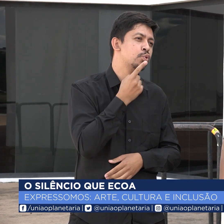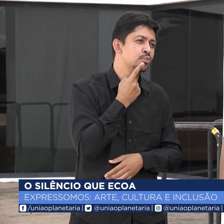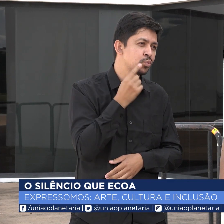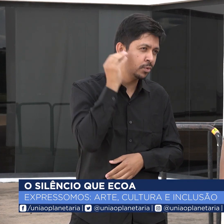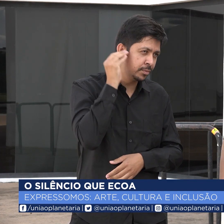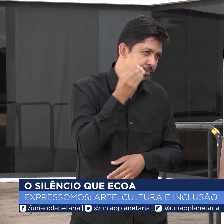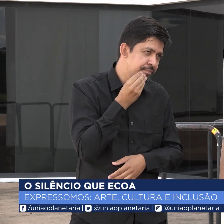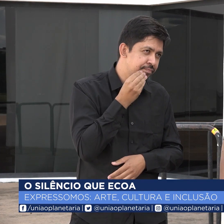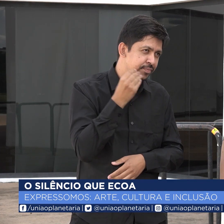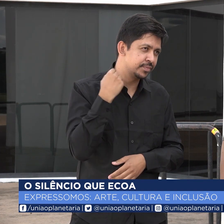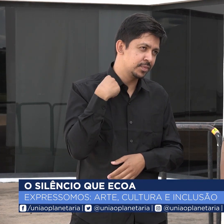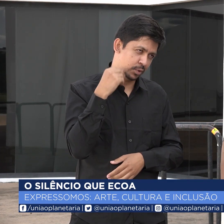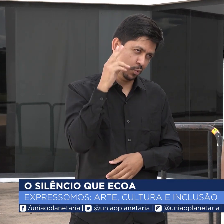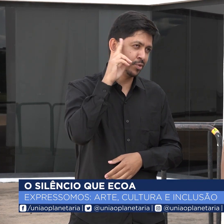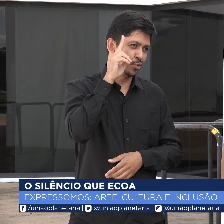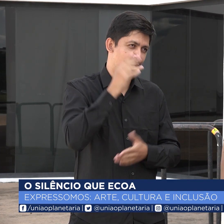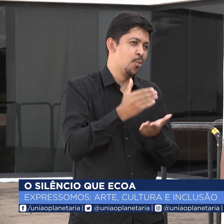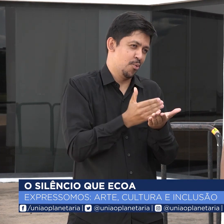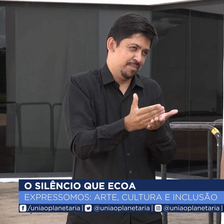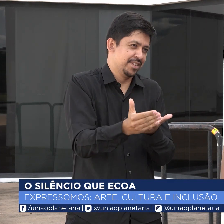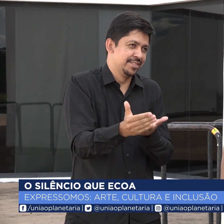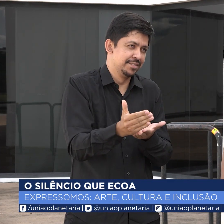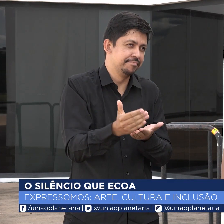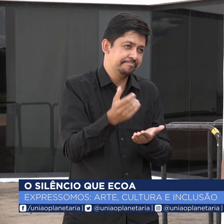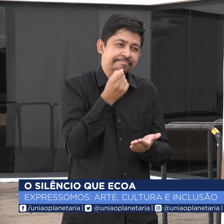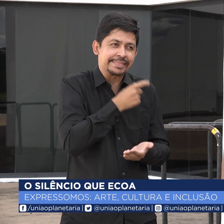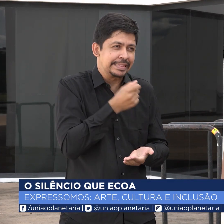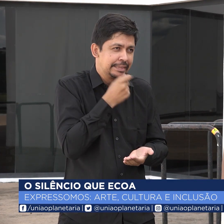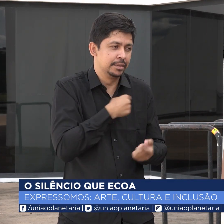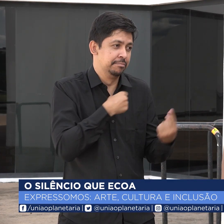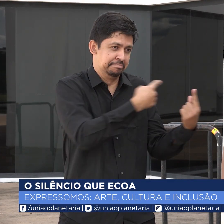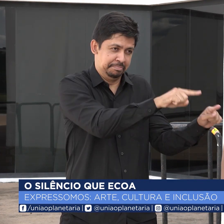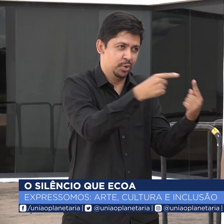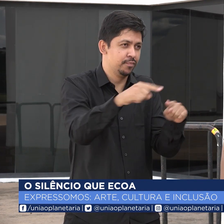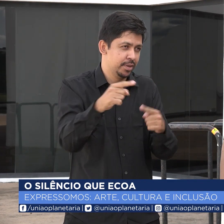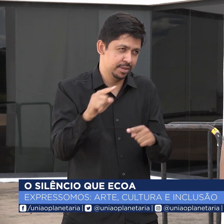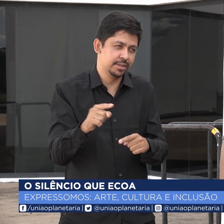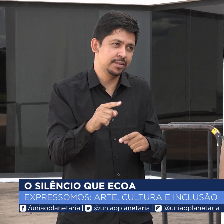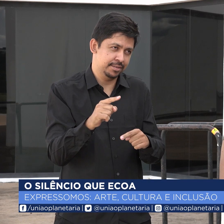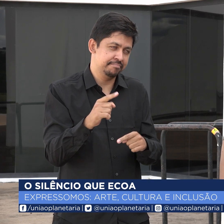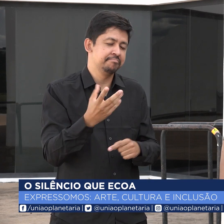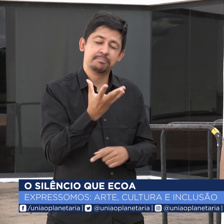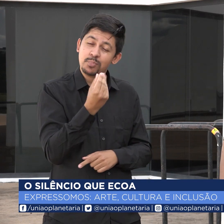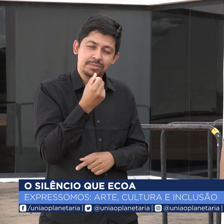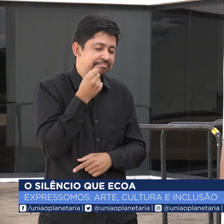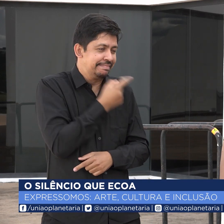E a gente criou uma peça chamada Absurdo, que era uma peça de